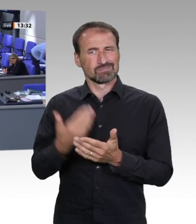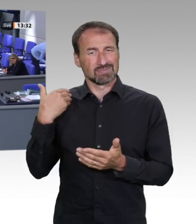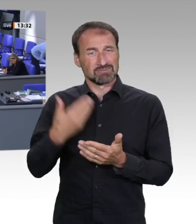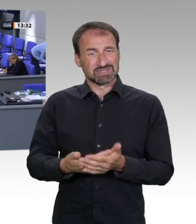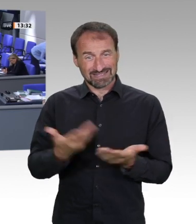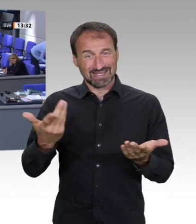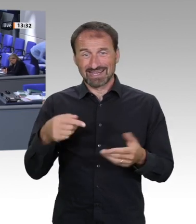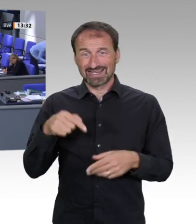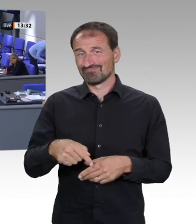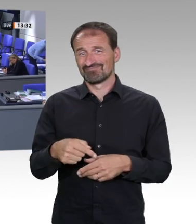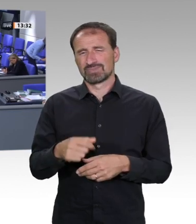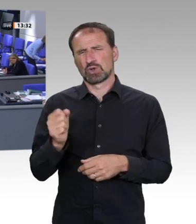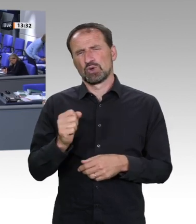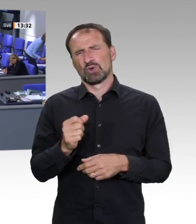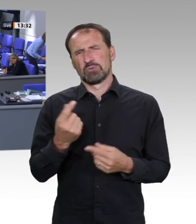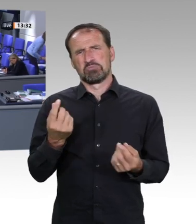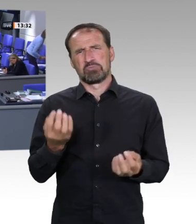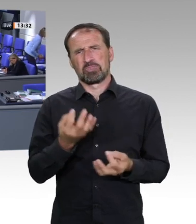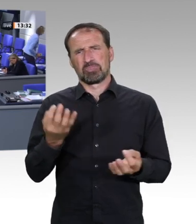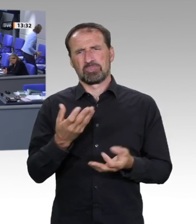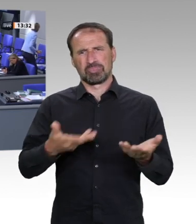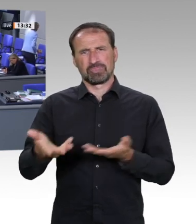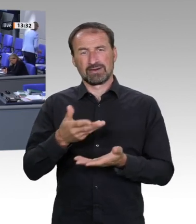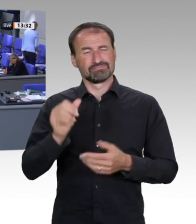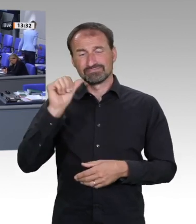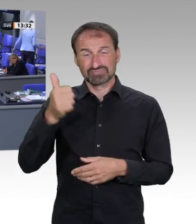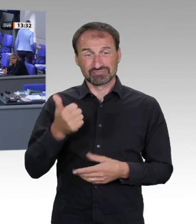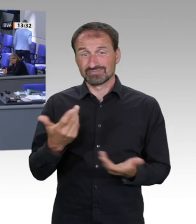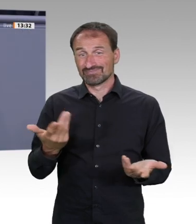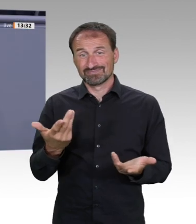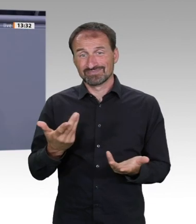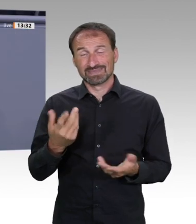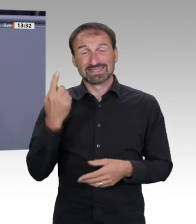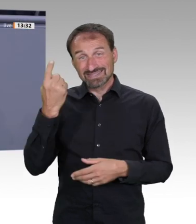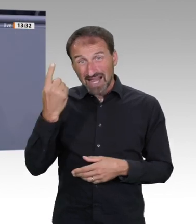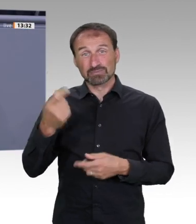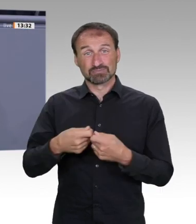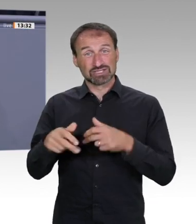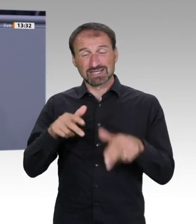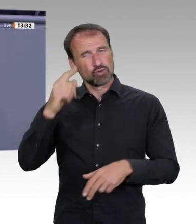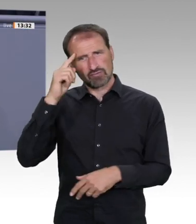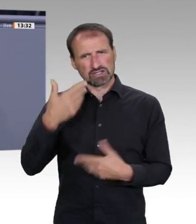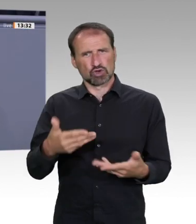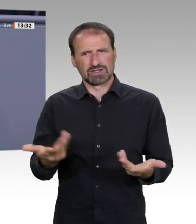Was wäre stattdessen nötig? Wir fordern in unserem heutigen Antrag aus dem Labor in die Praxis eine konsequente Ausrichtung der